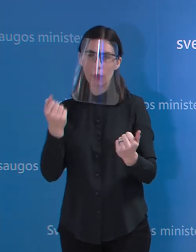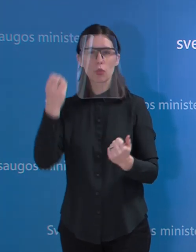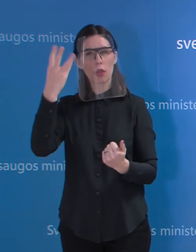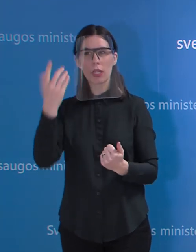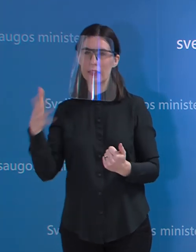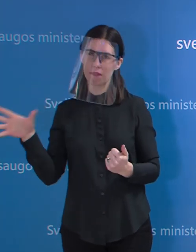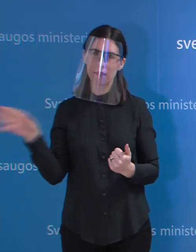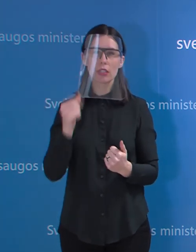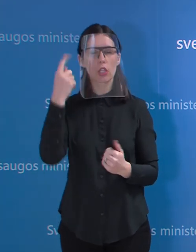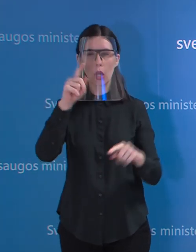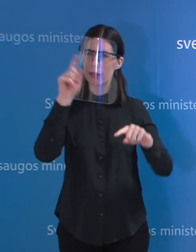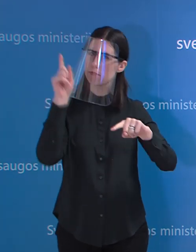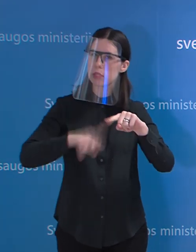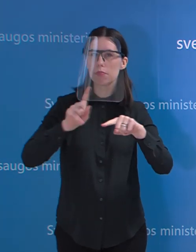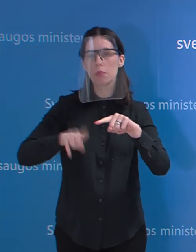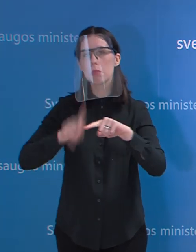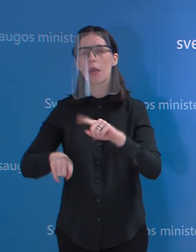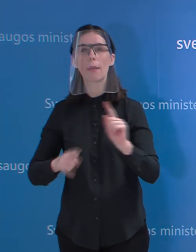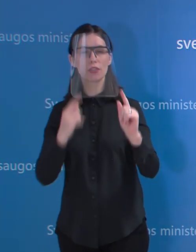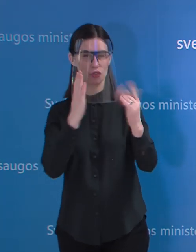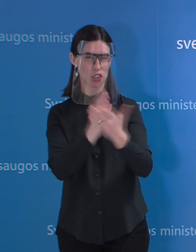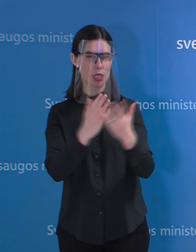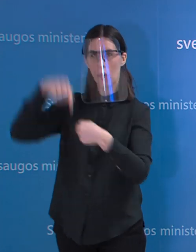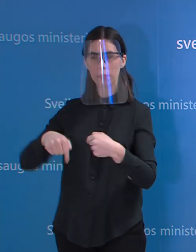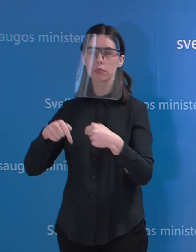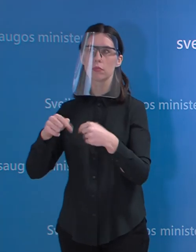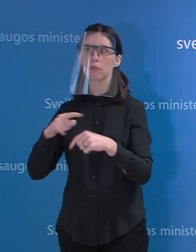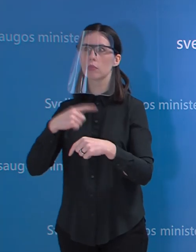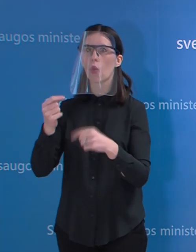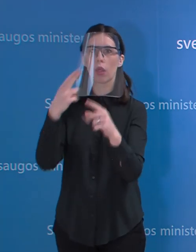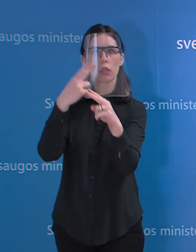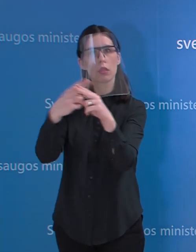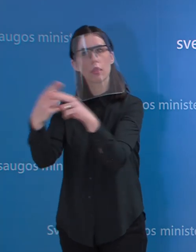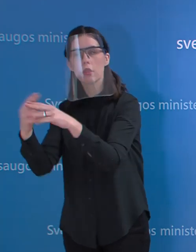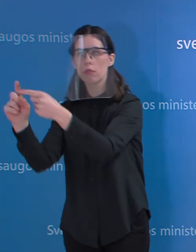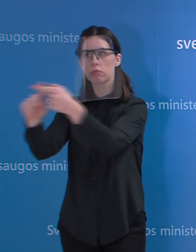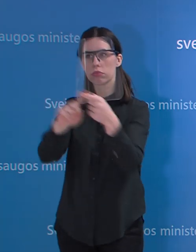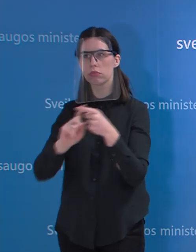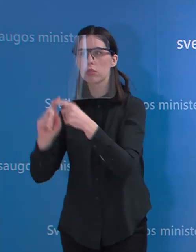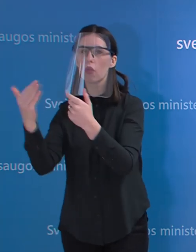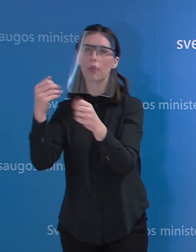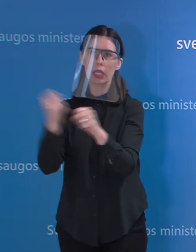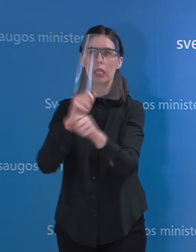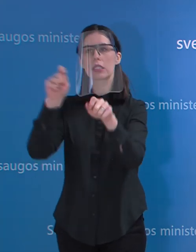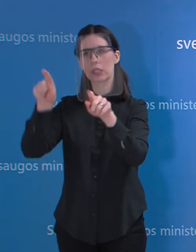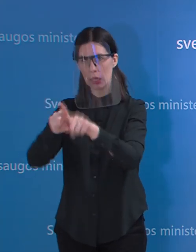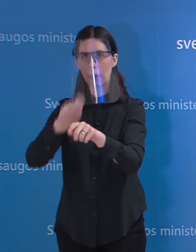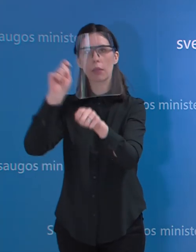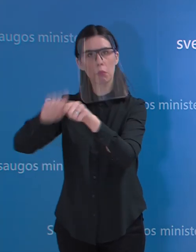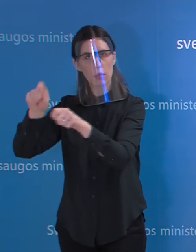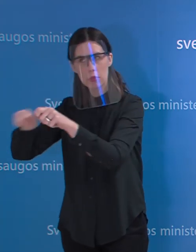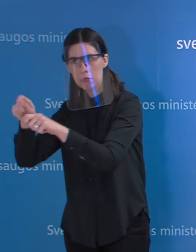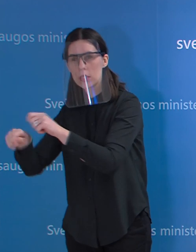Aparatas daugiau ištirti negali, gali ištirti tie, kiekvienų metų turi. Na, tai lygiai taip pat, tai daugiau